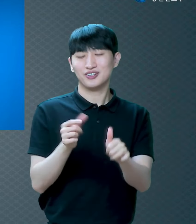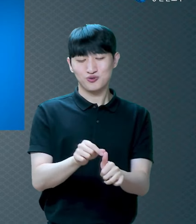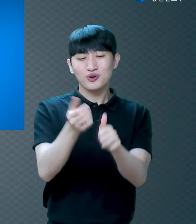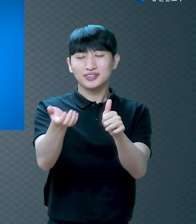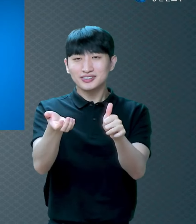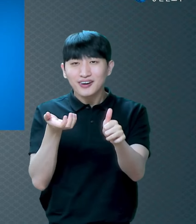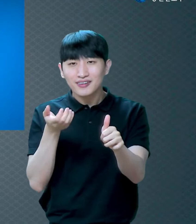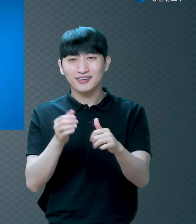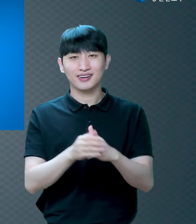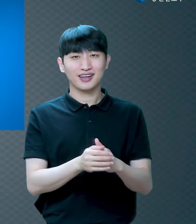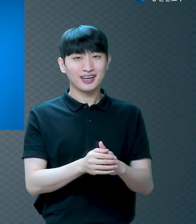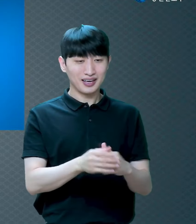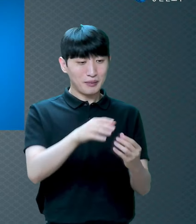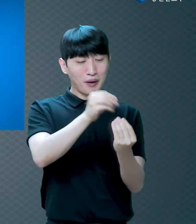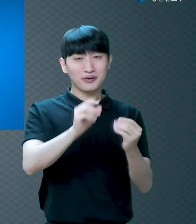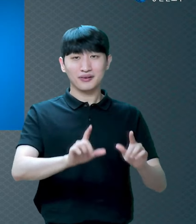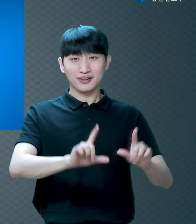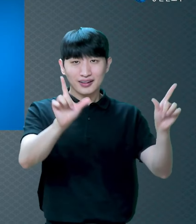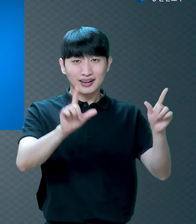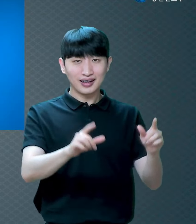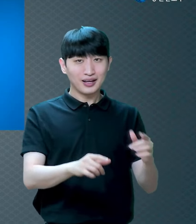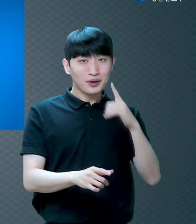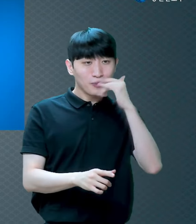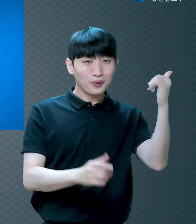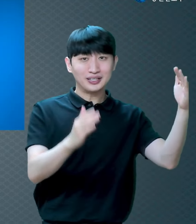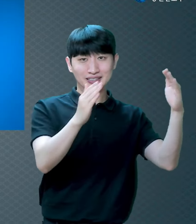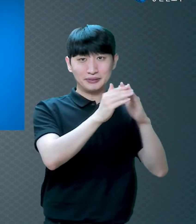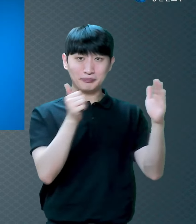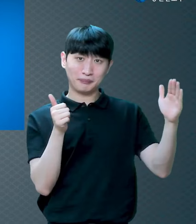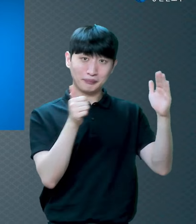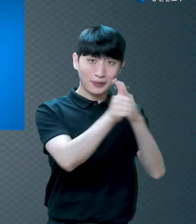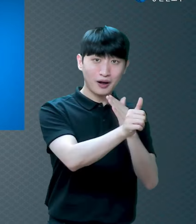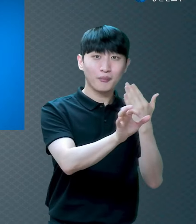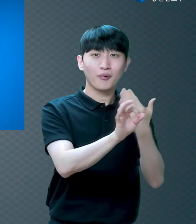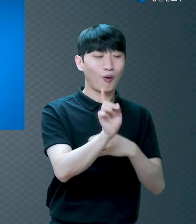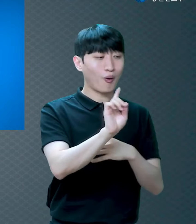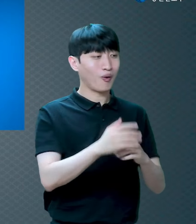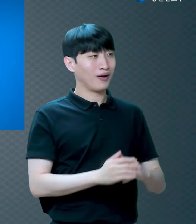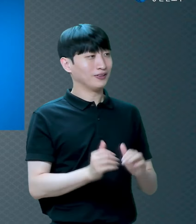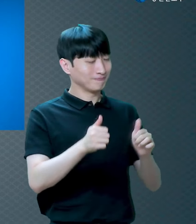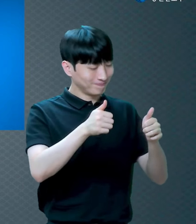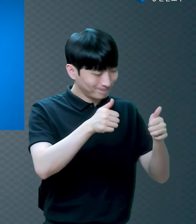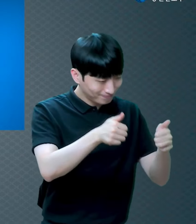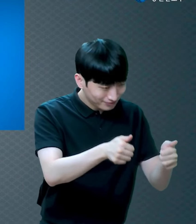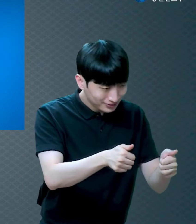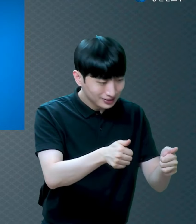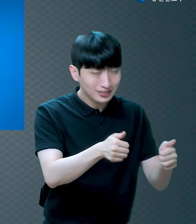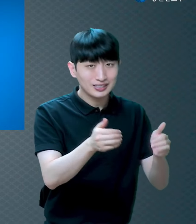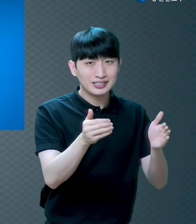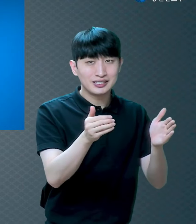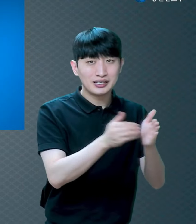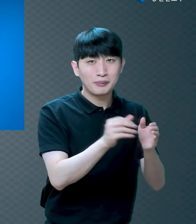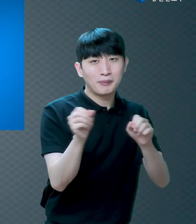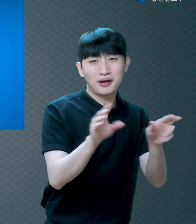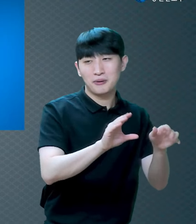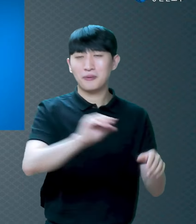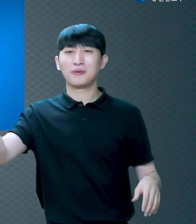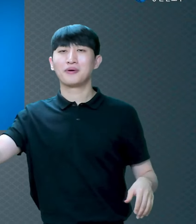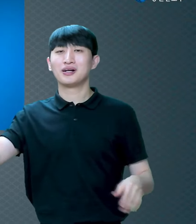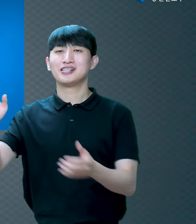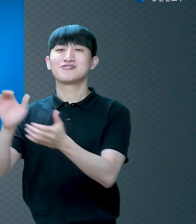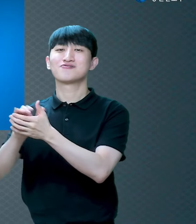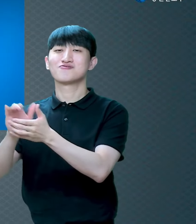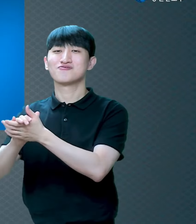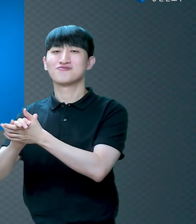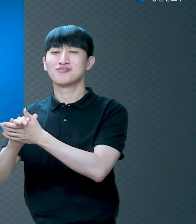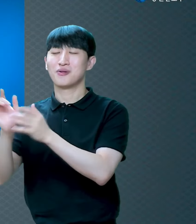그리고 친구들 만나고 집에 들어갈 때는 술을 최소한 한 다섯 병 열 병 들고 가요 그리고